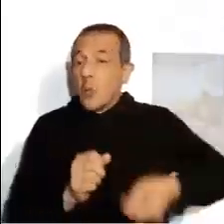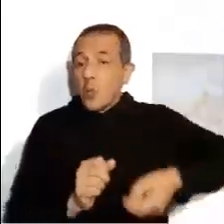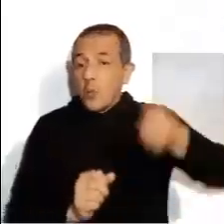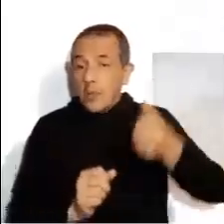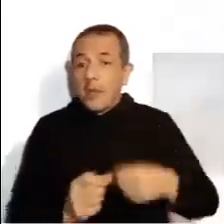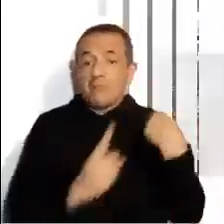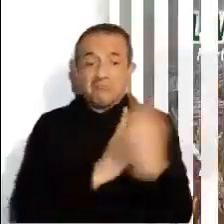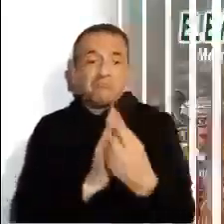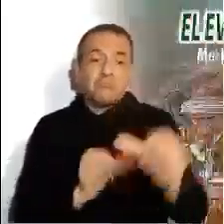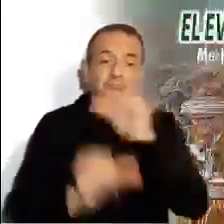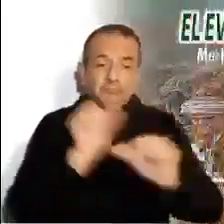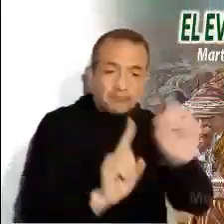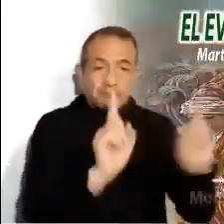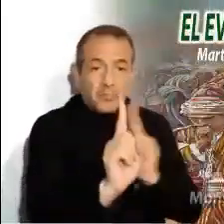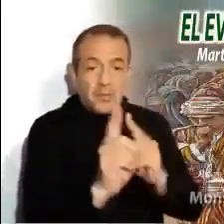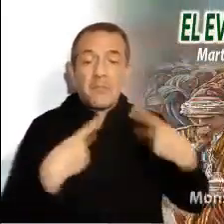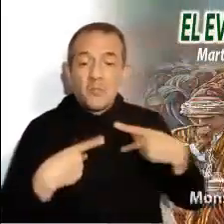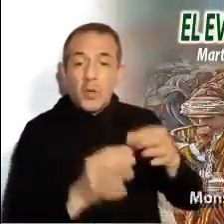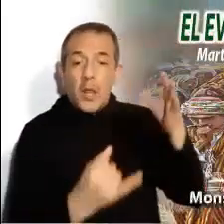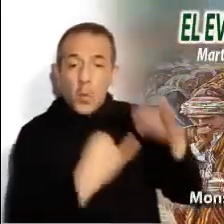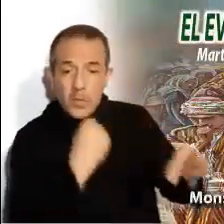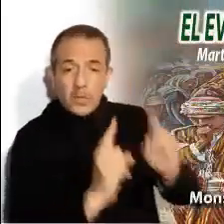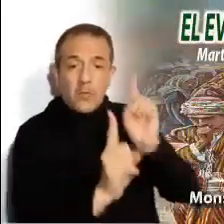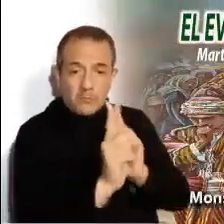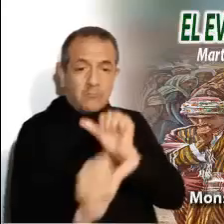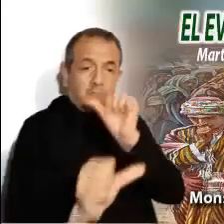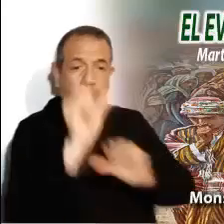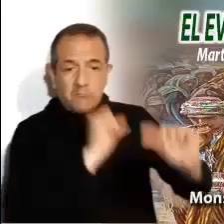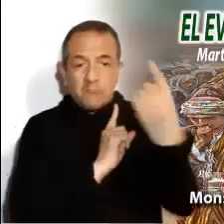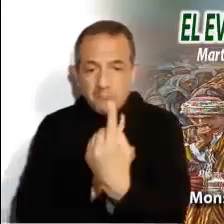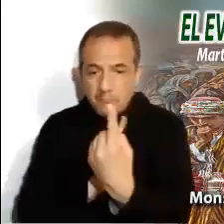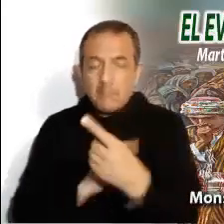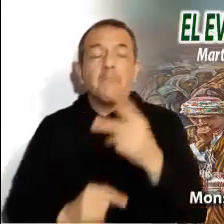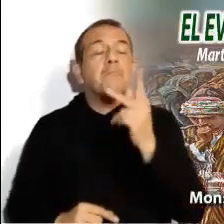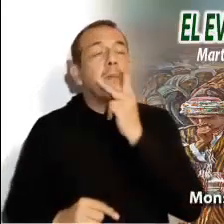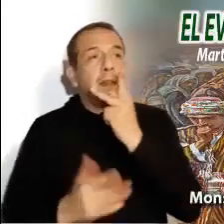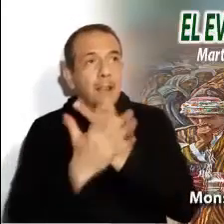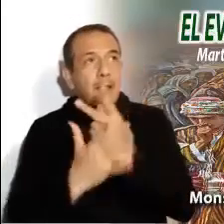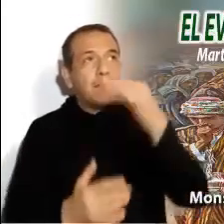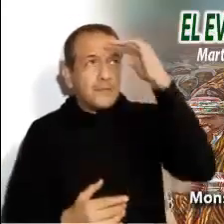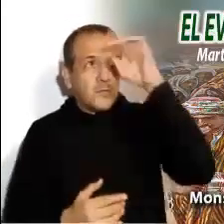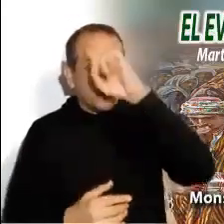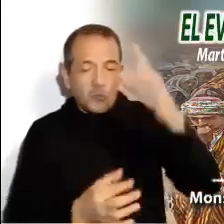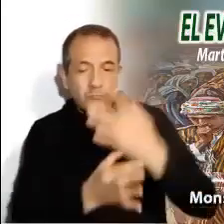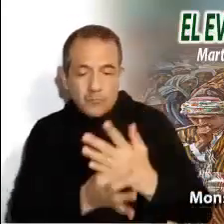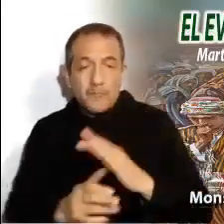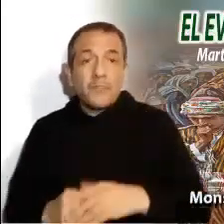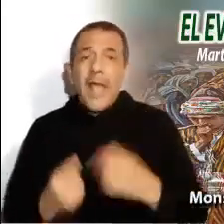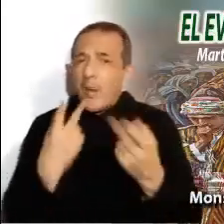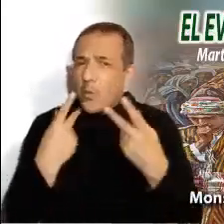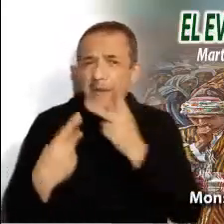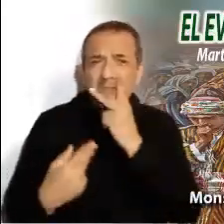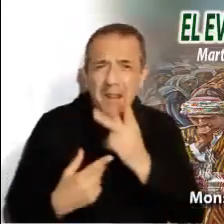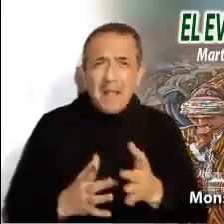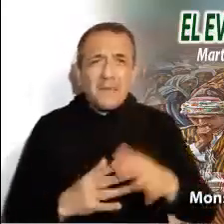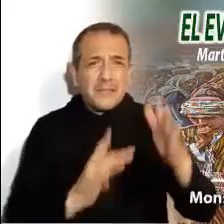últimos, y muchos últimos primeros. Palabra del Señor Hay palabras de Jesús que de tanto